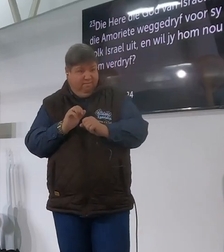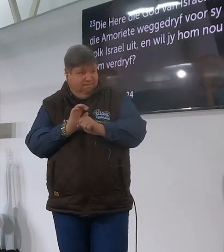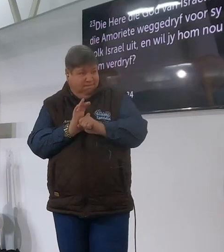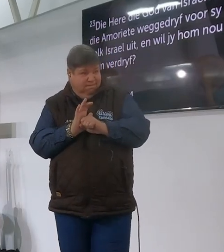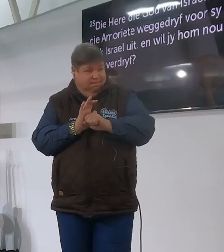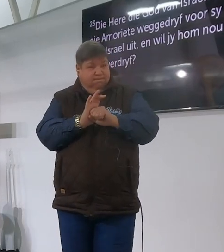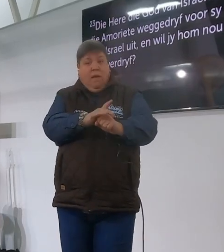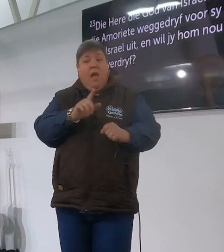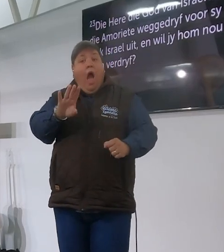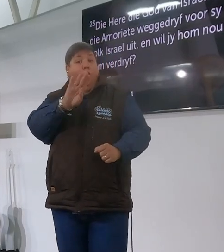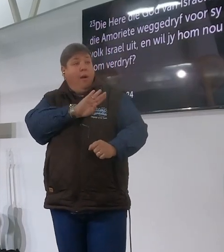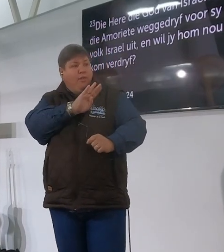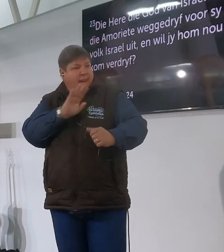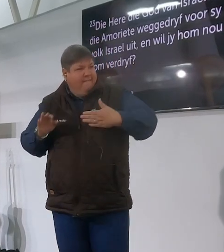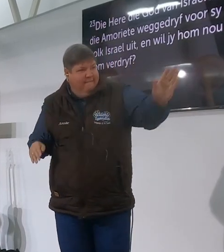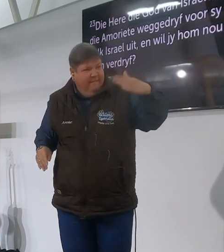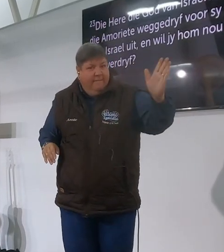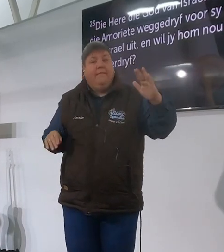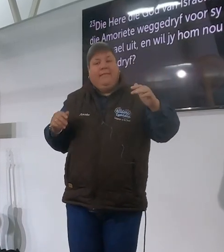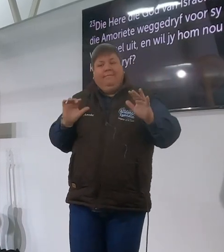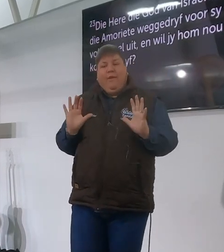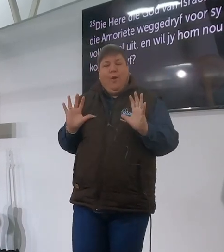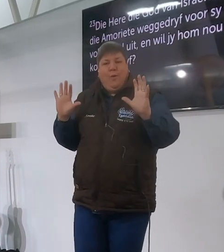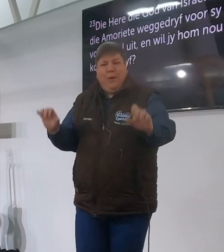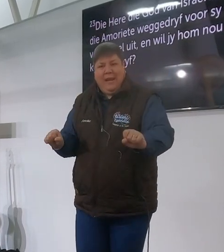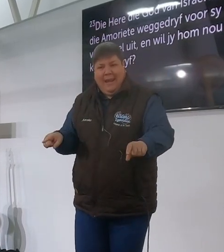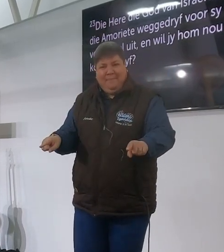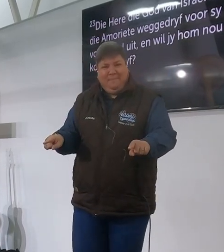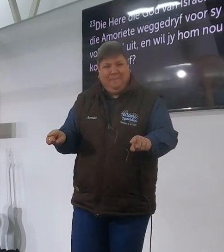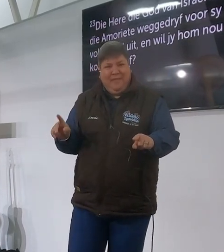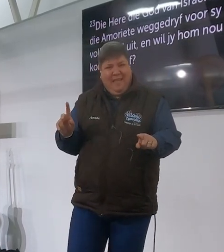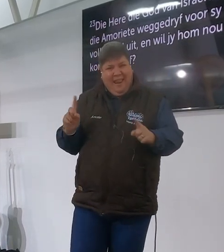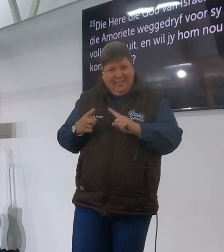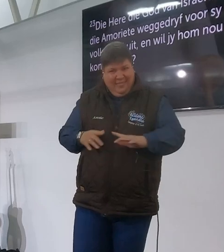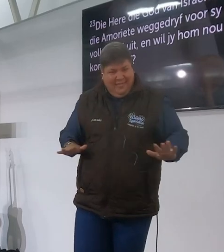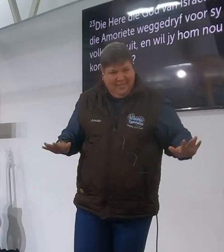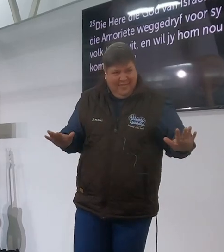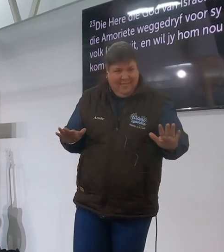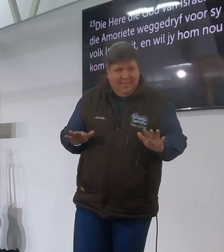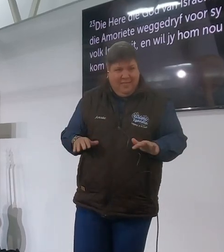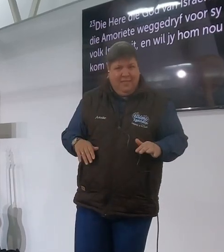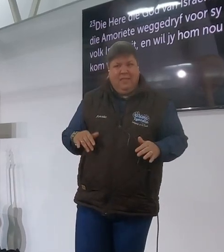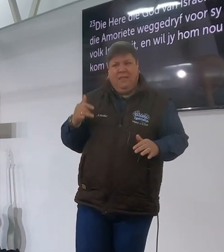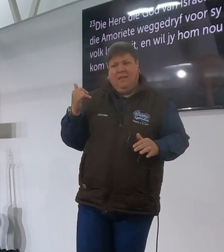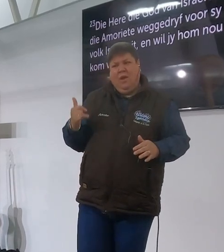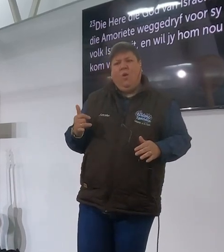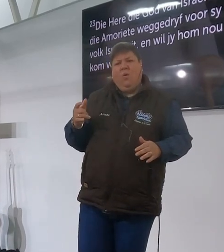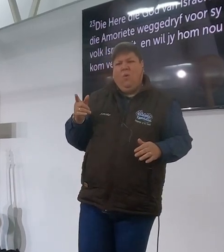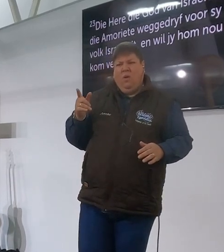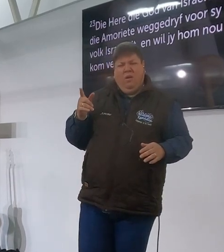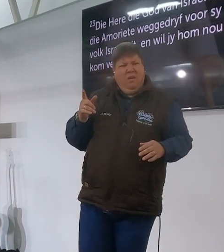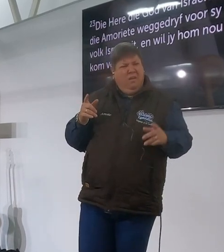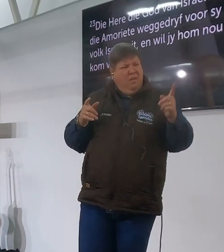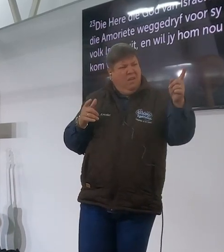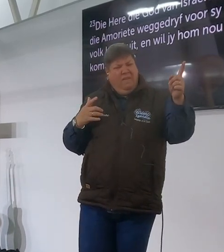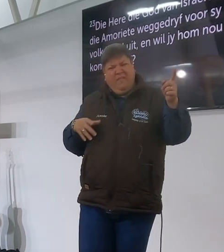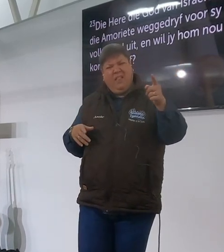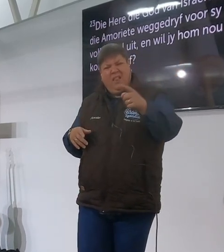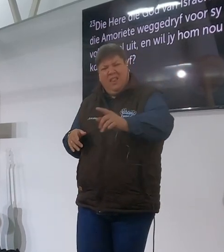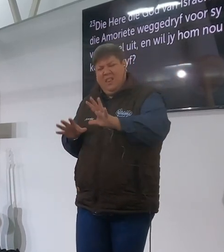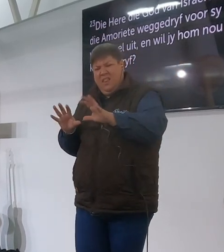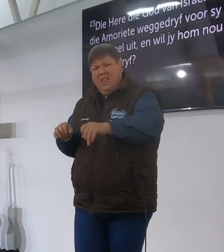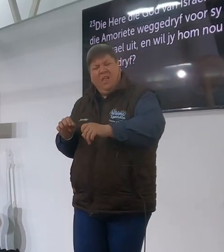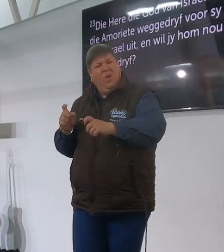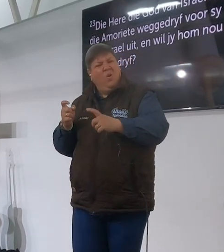sy boodskap terug aan die ammonitise koning voor sy volk Israel uit en wil jy hom nou kom verdruid dit is nou sy woord hy sê wacht een bieke nou